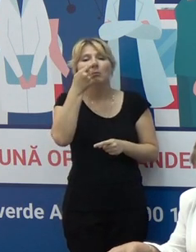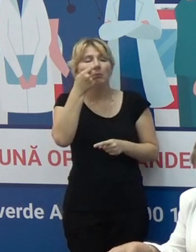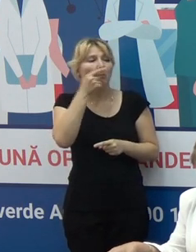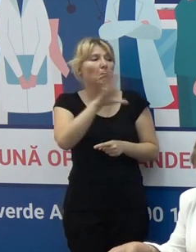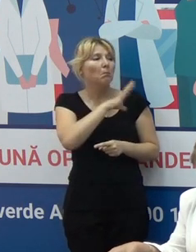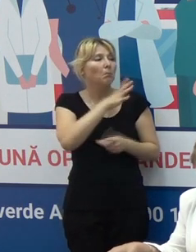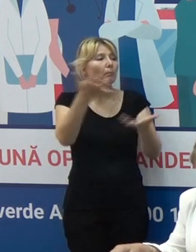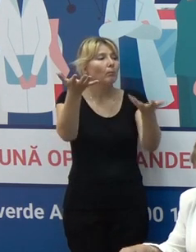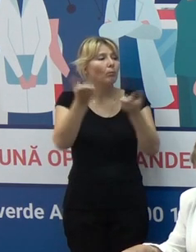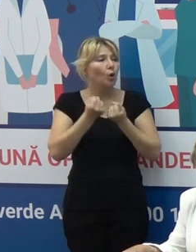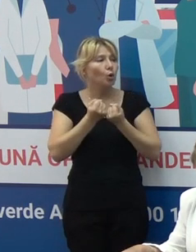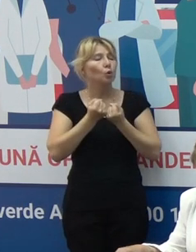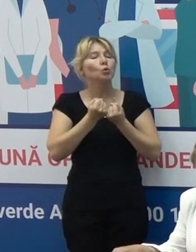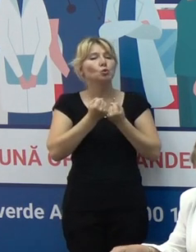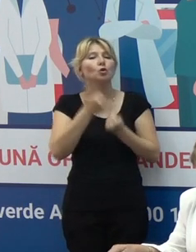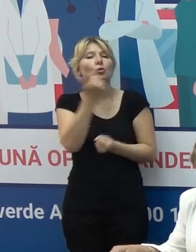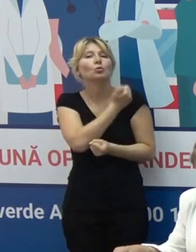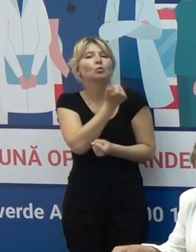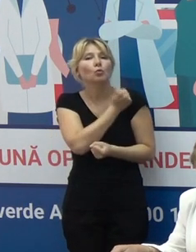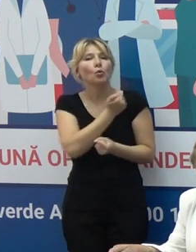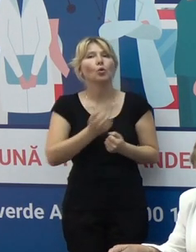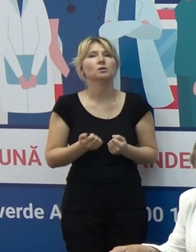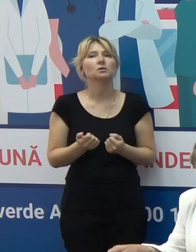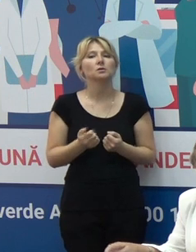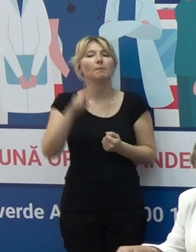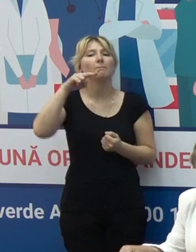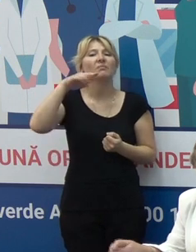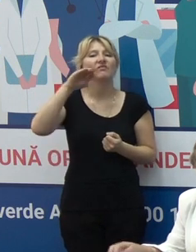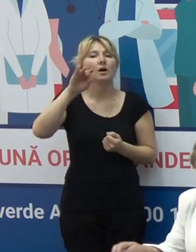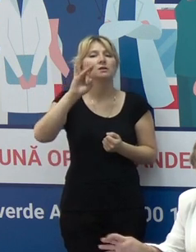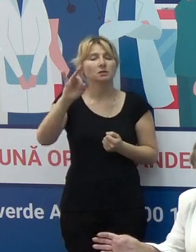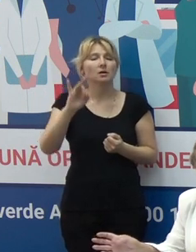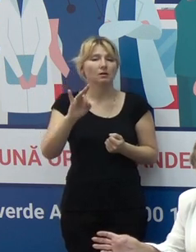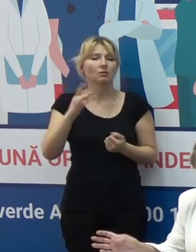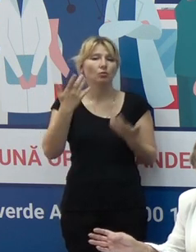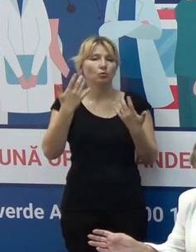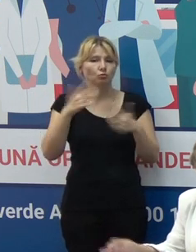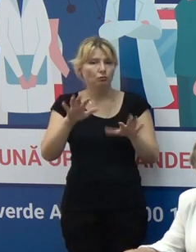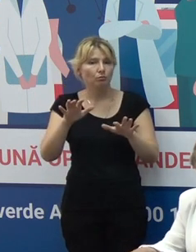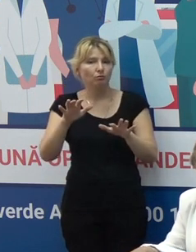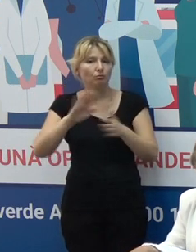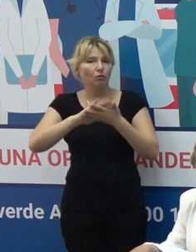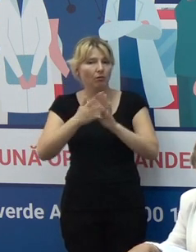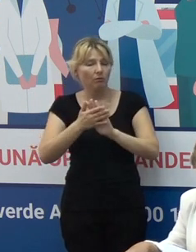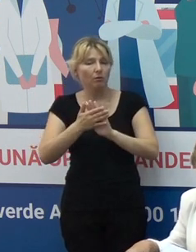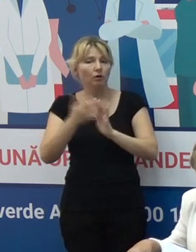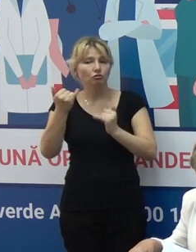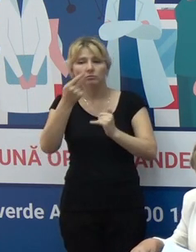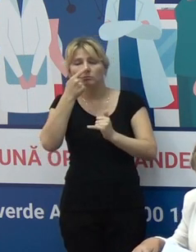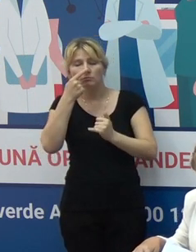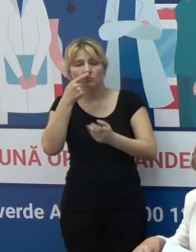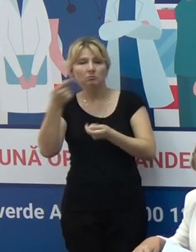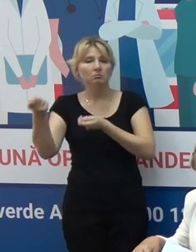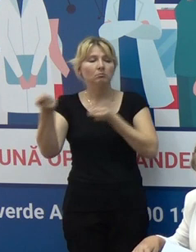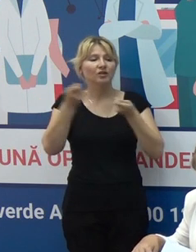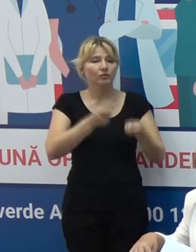recepționat dozele de vaccin Pfizer, care sunt achiziționate de Republica Moldova, deci cel mai recent luat